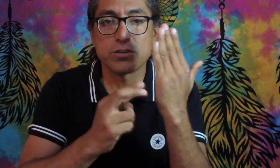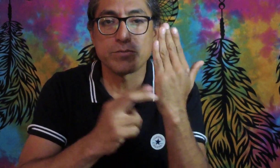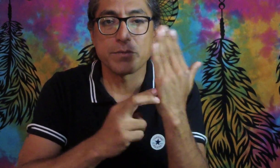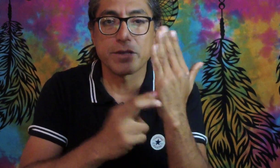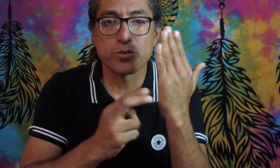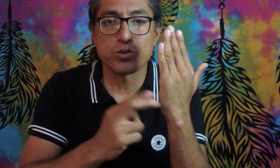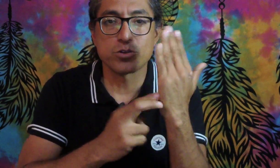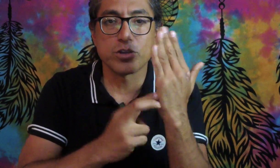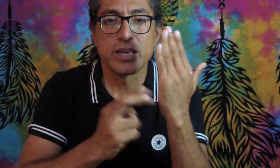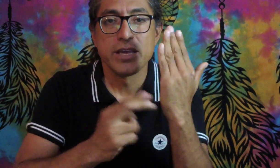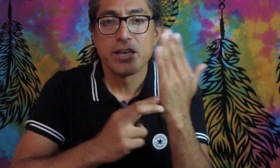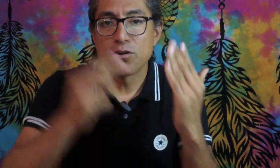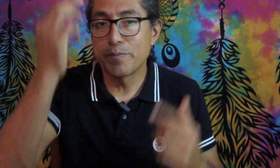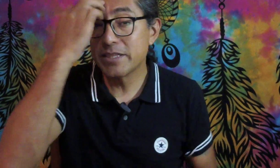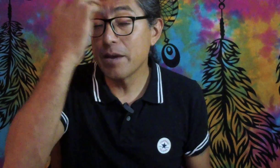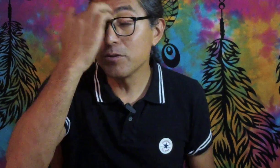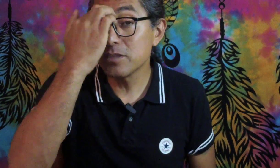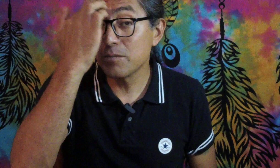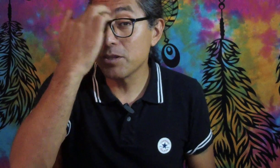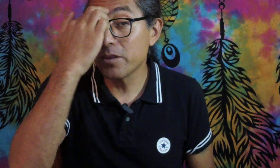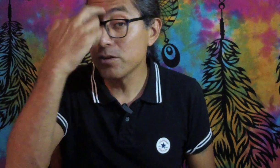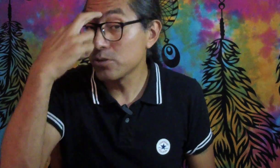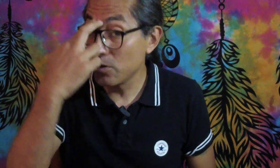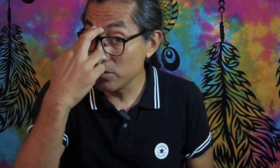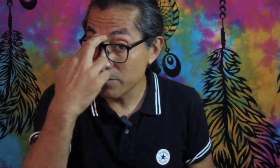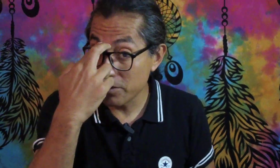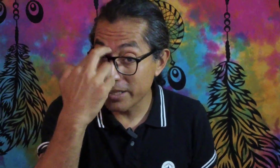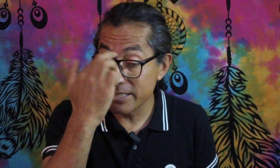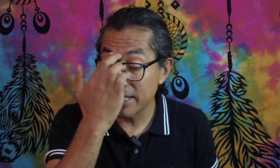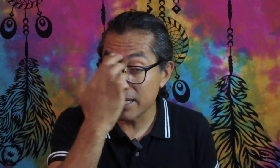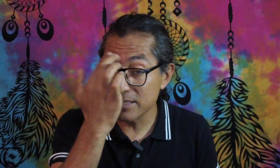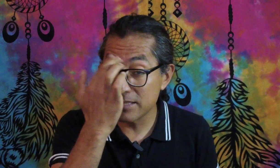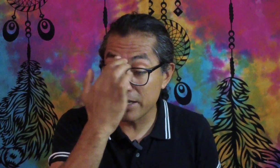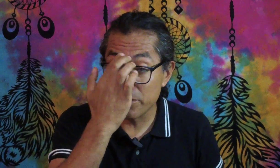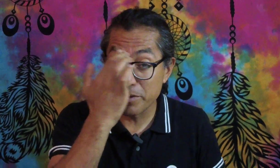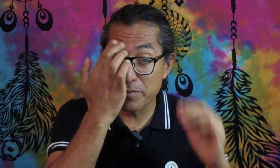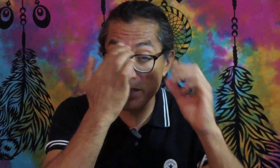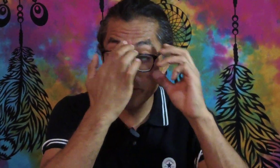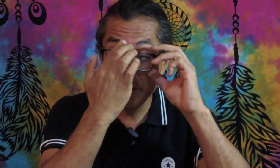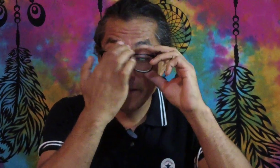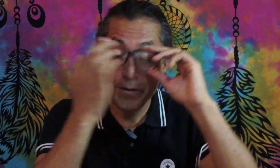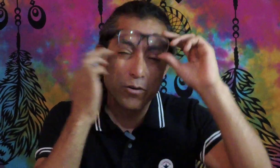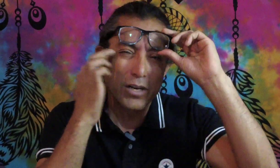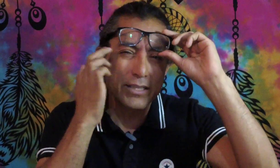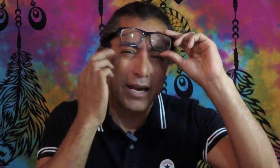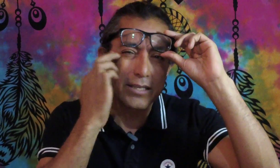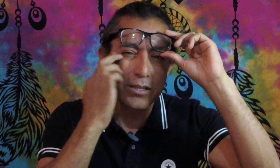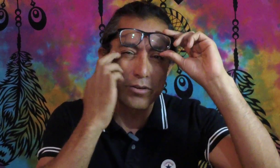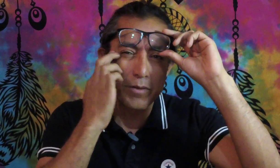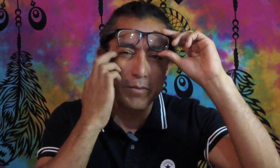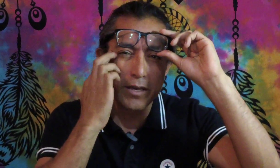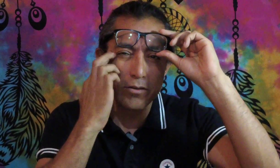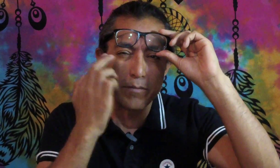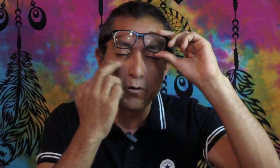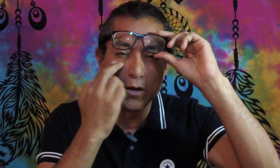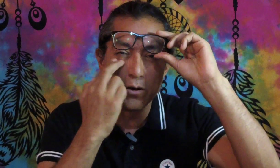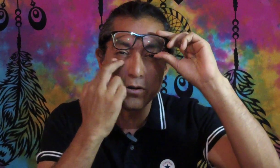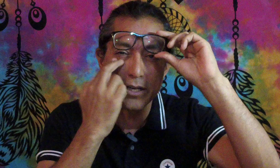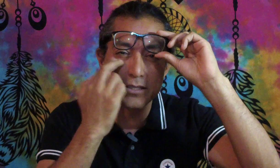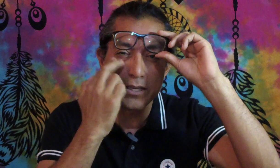enorme miedo, yo soy. Golpeteamos en medio de los ojos, en medio de las cejas, este enorme miedo, ojo lateral, este enorme miedo, bajo el ojo, este